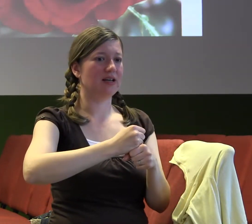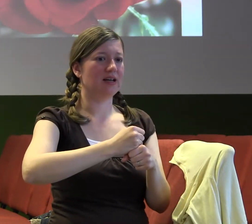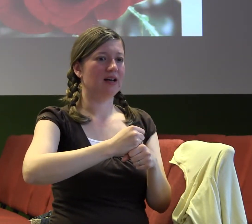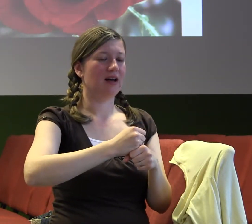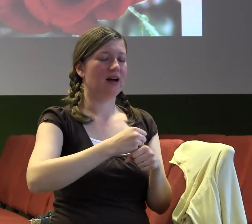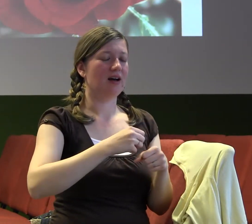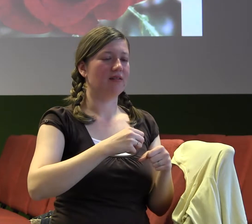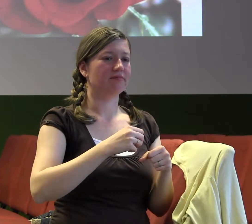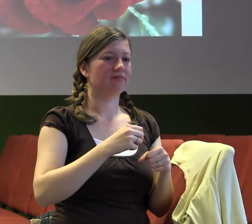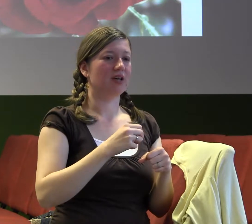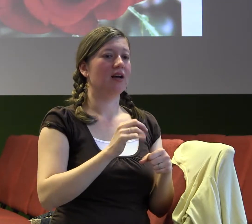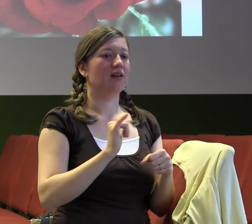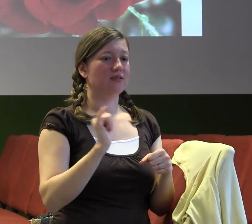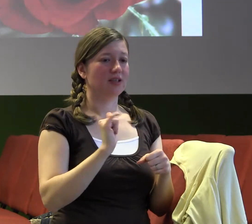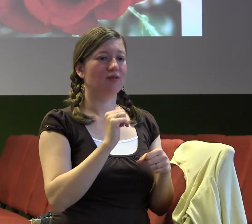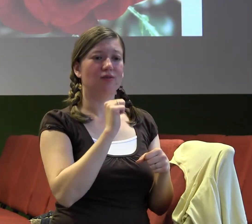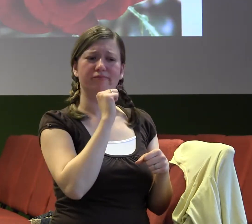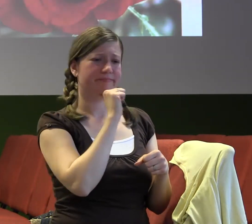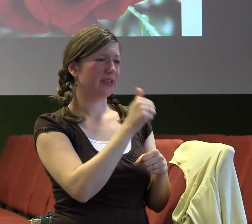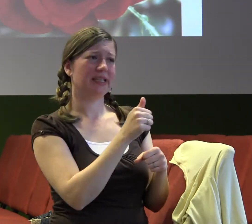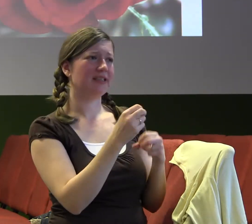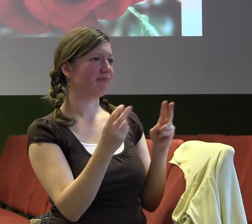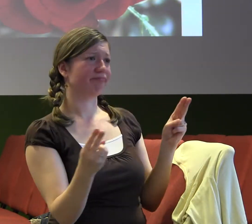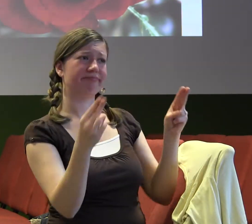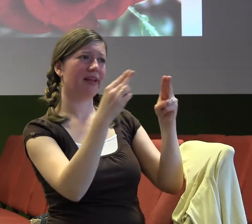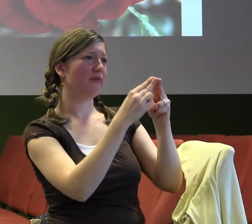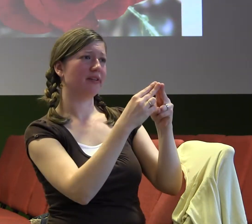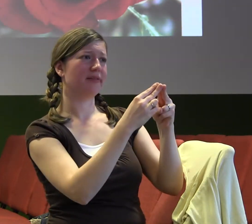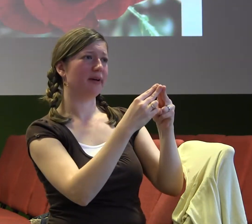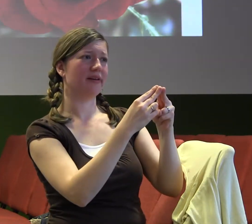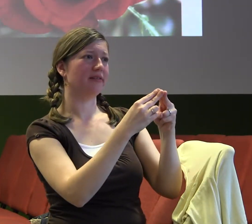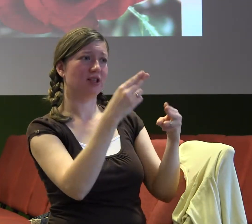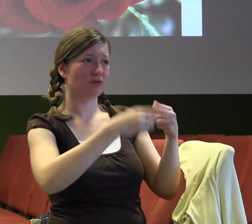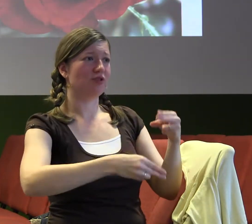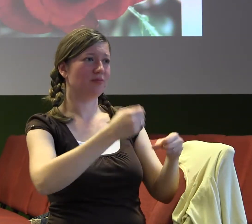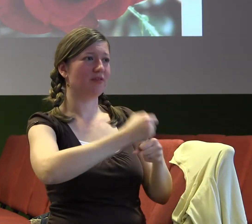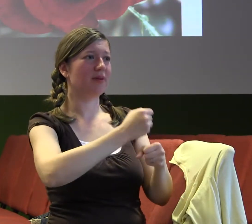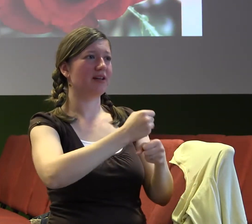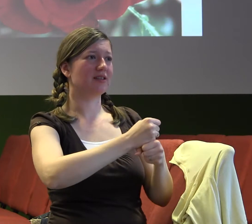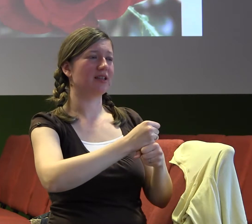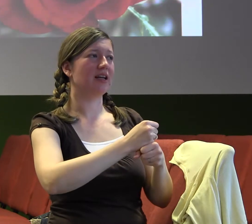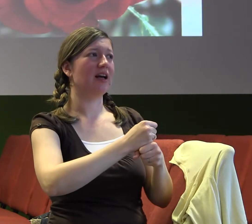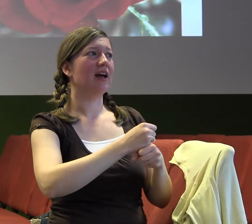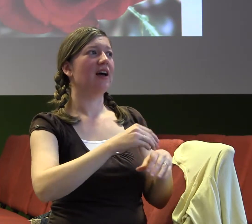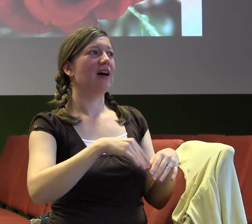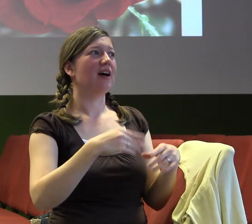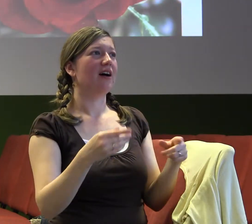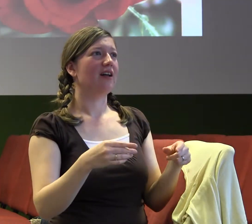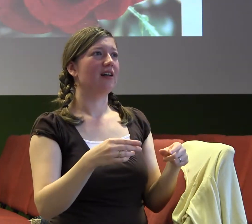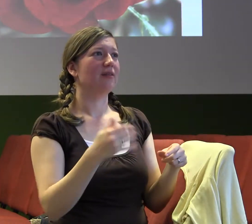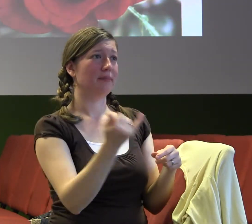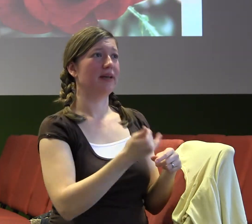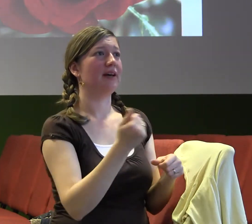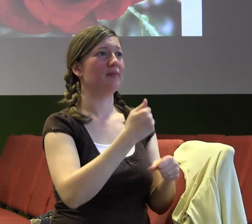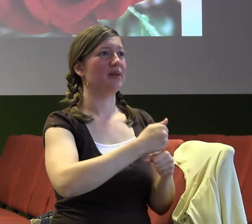Říct jim, že je nějaký Bůh, který má o ně zájem a který berát měl směn vztah. A Míša, moje spolubydlící,